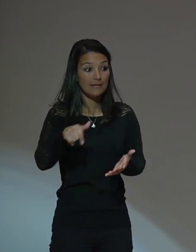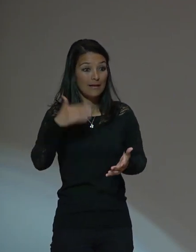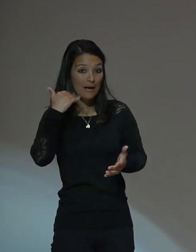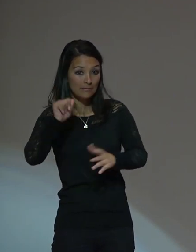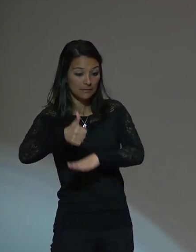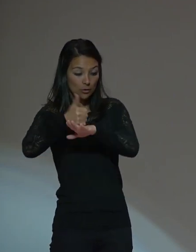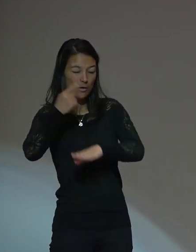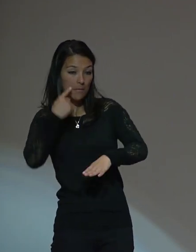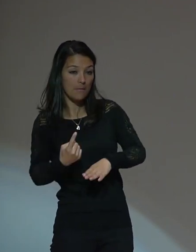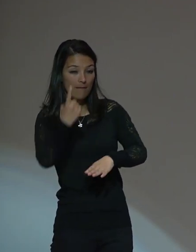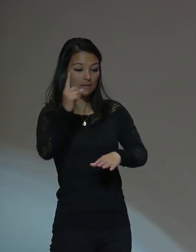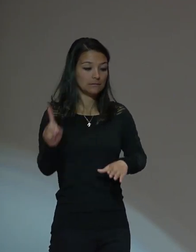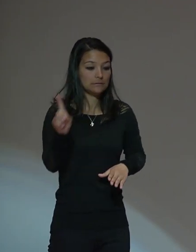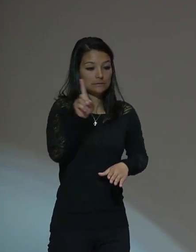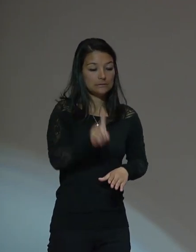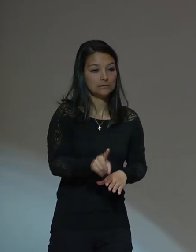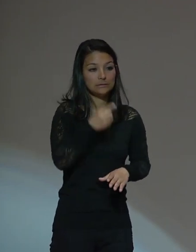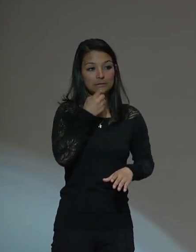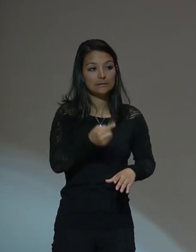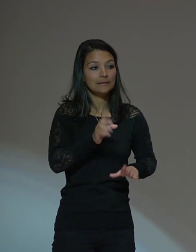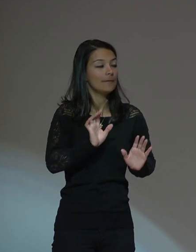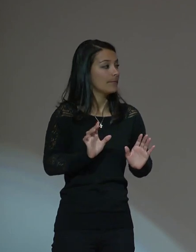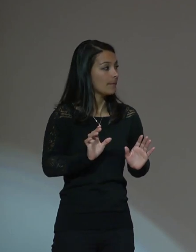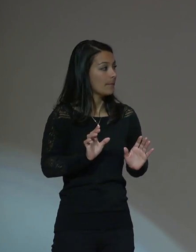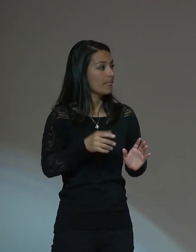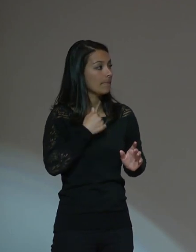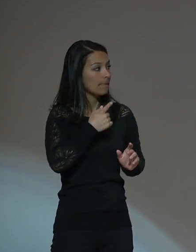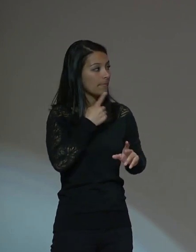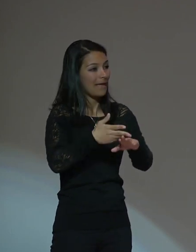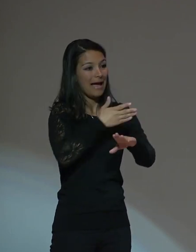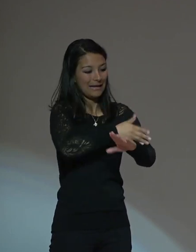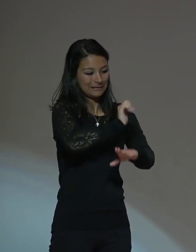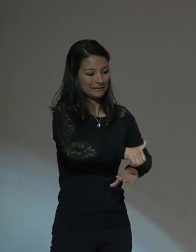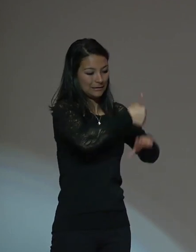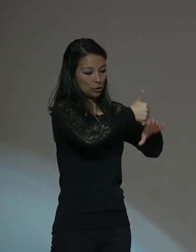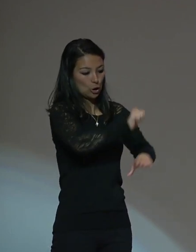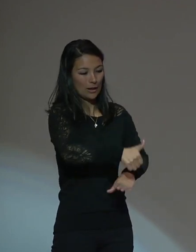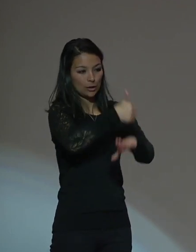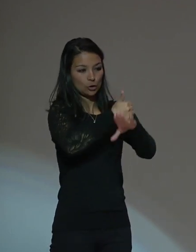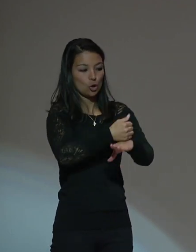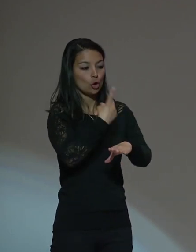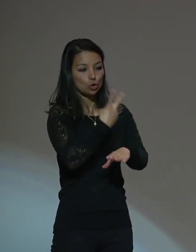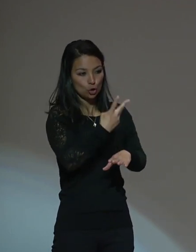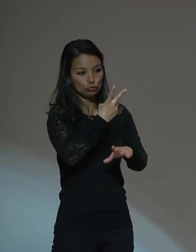del secuestro de los dos rectores anteriores.